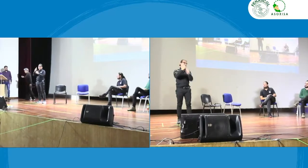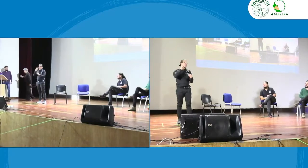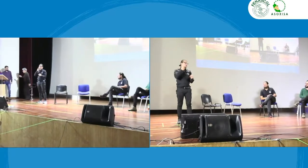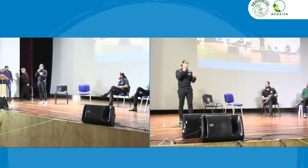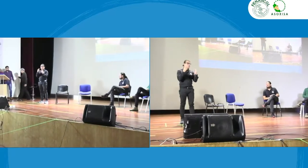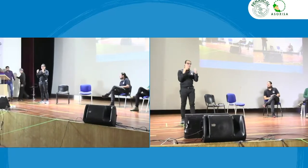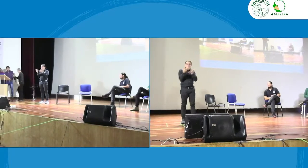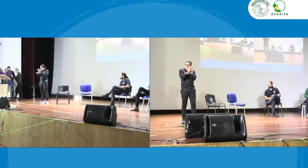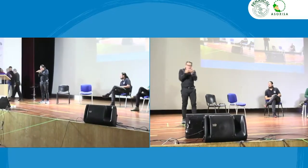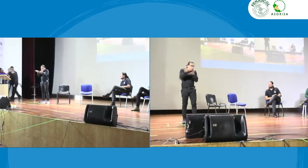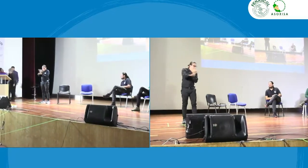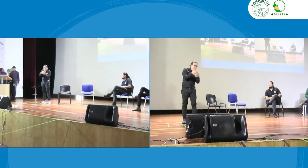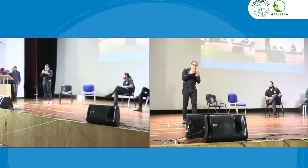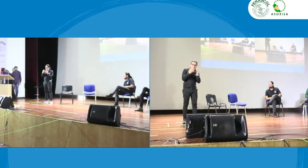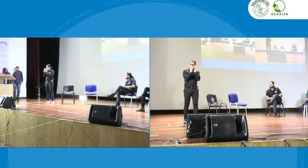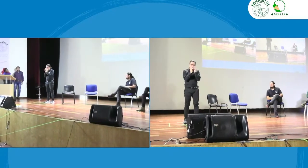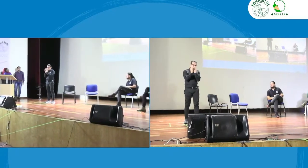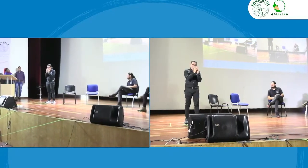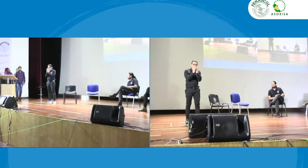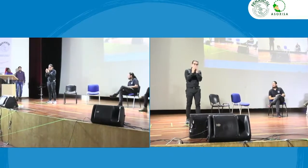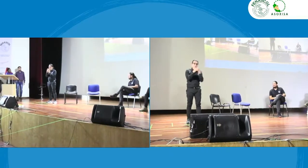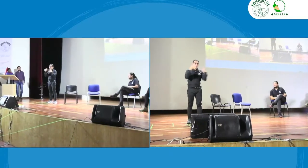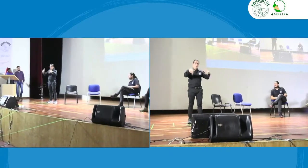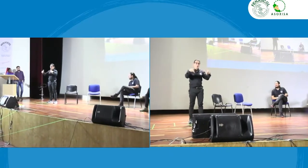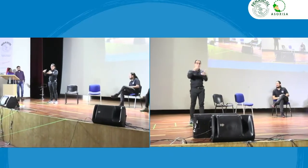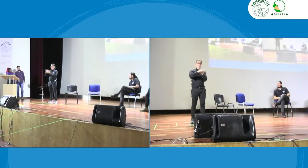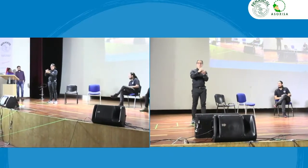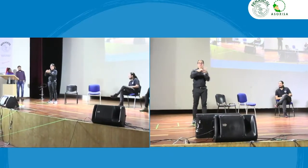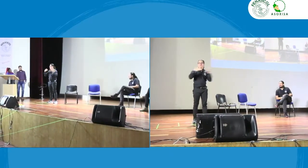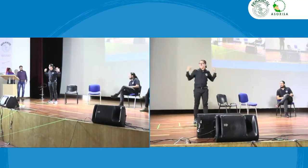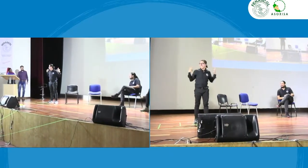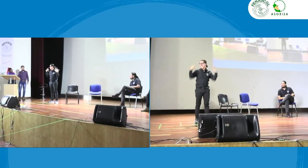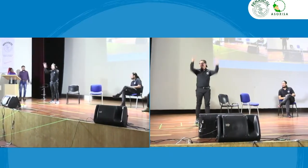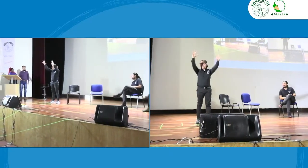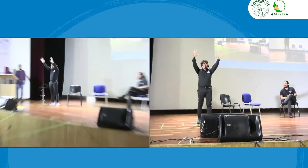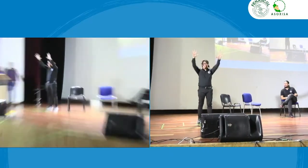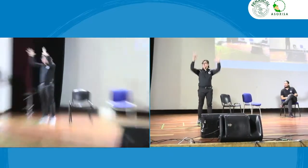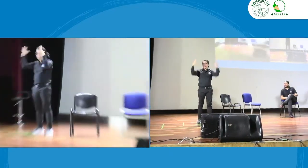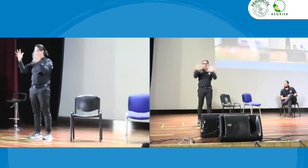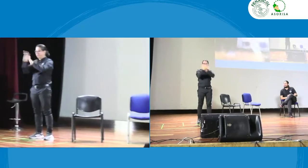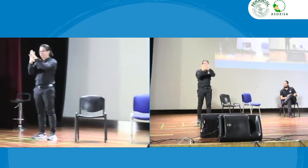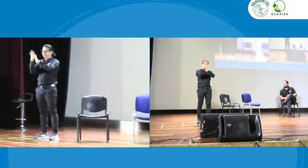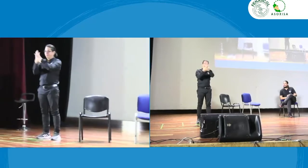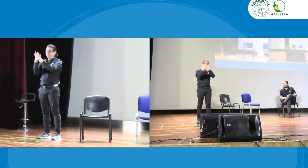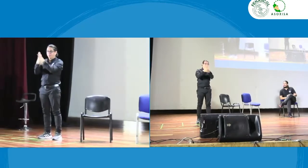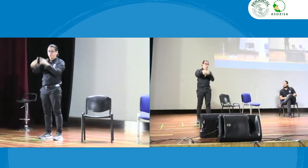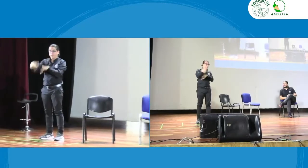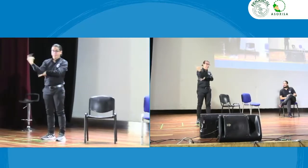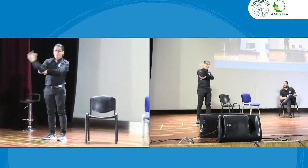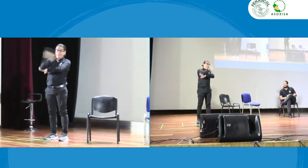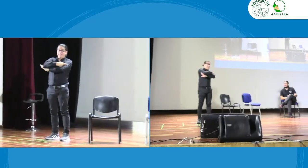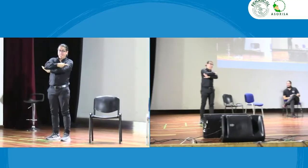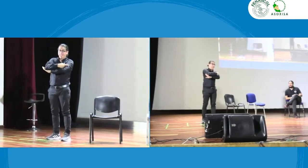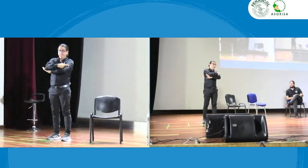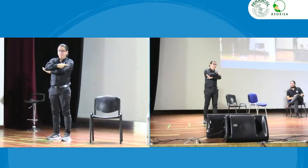algunas personas sordas con las que estuvimos hablando sobre este tema también hoy es el día